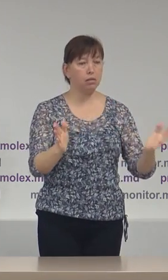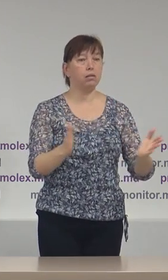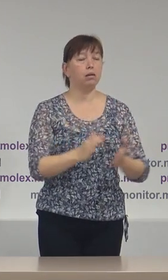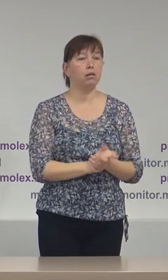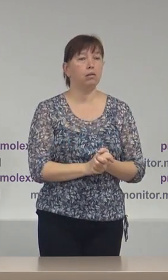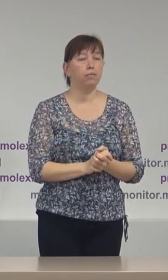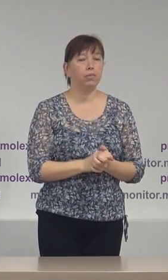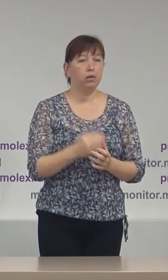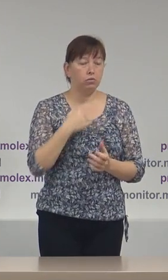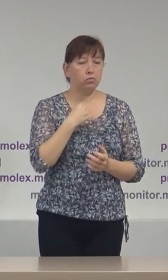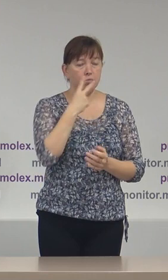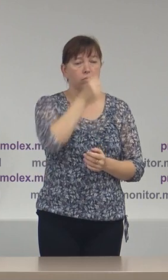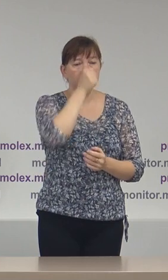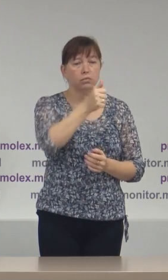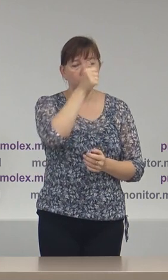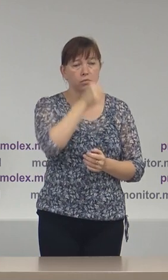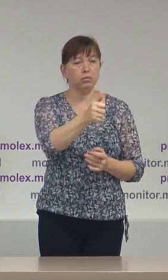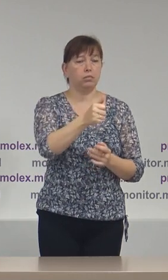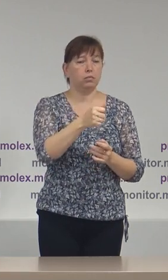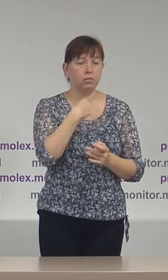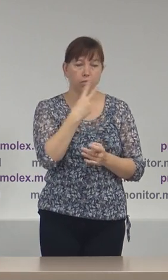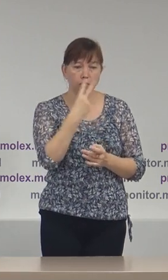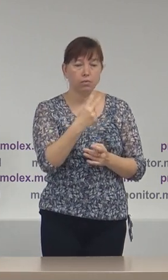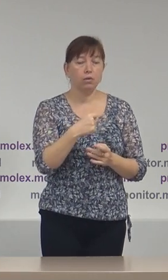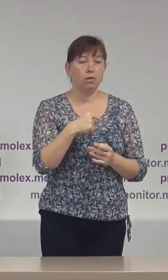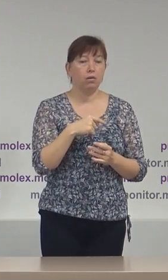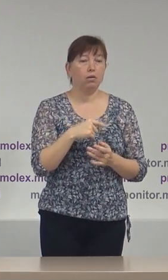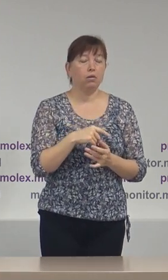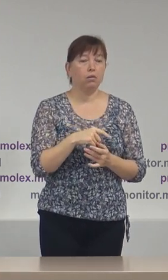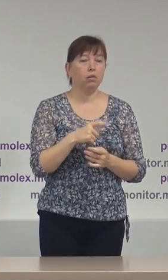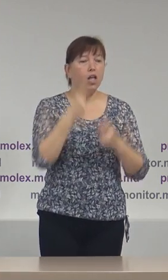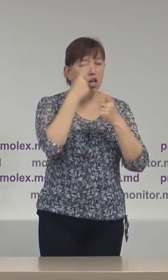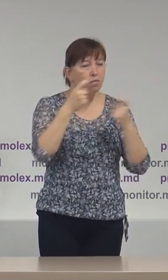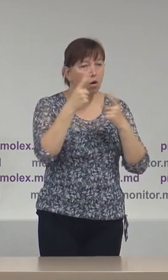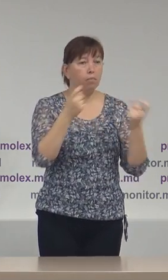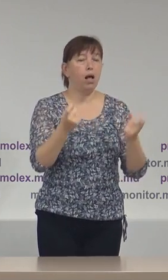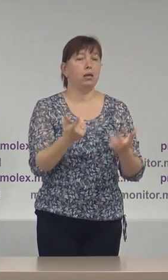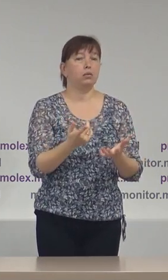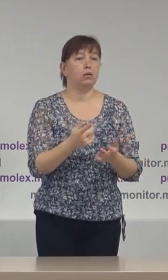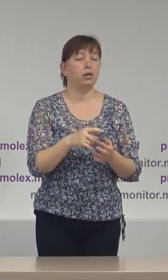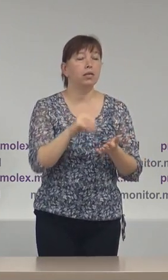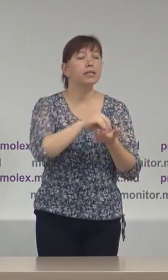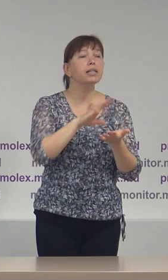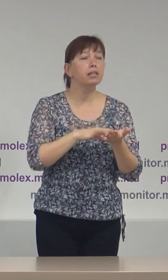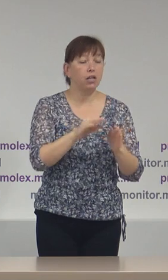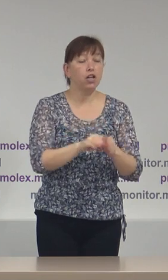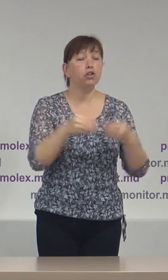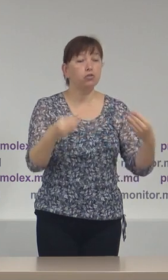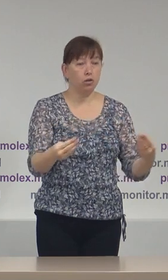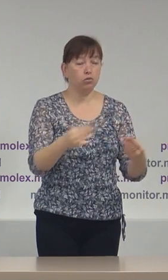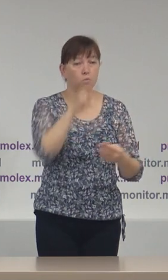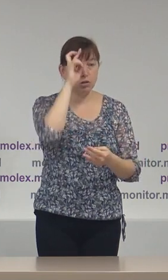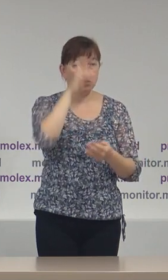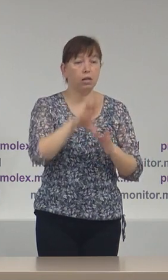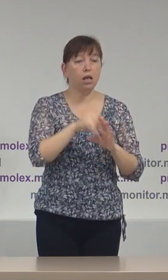practic lunar sunt publicate în această perioadă informații din Registrul de Stat Aligătorilor.